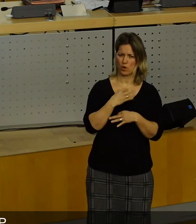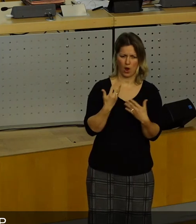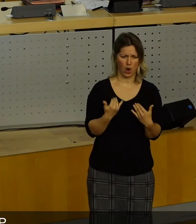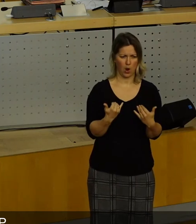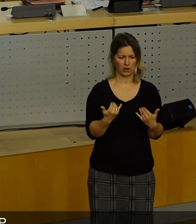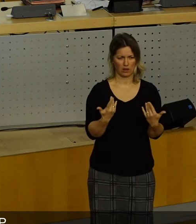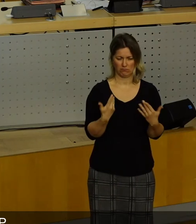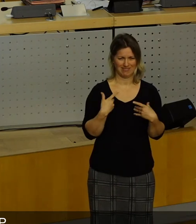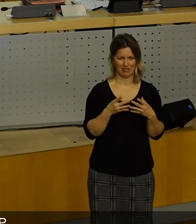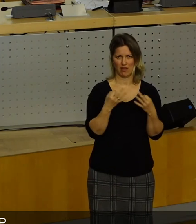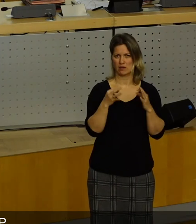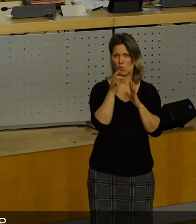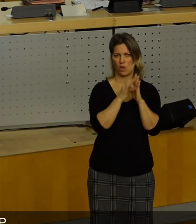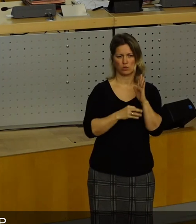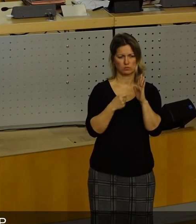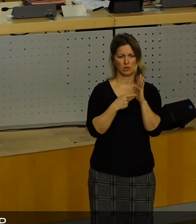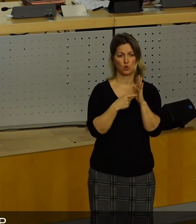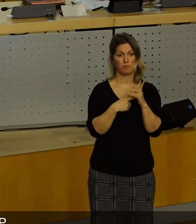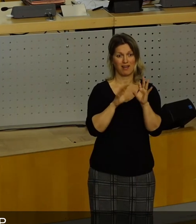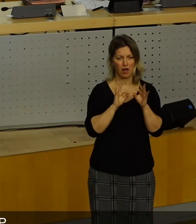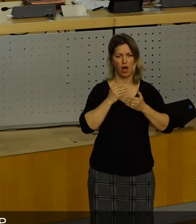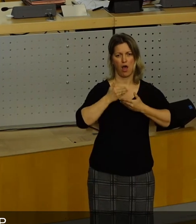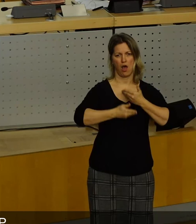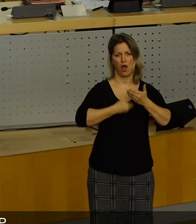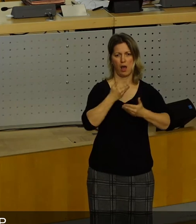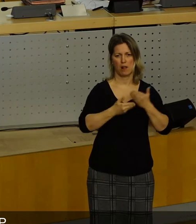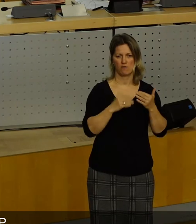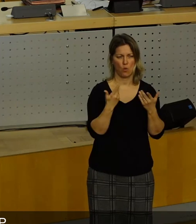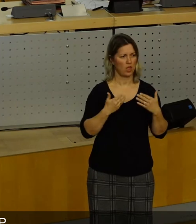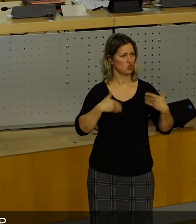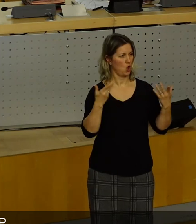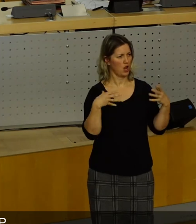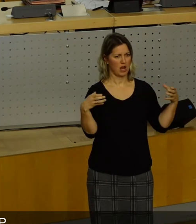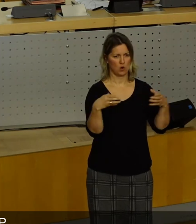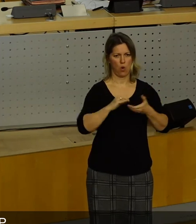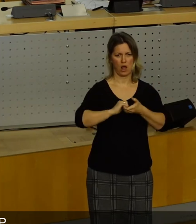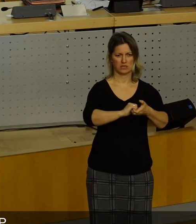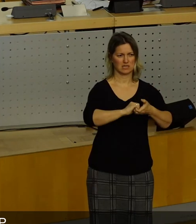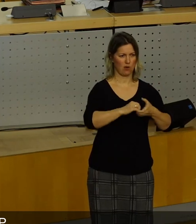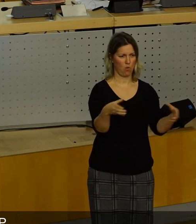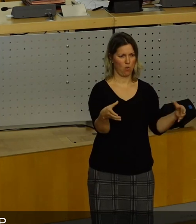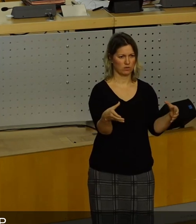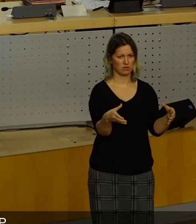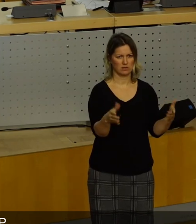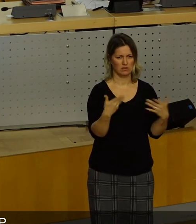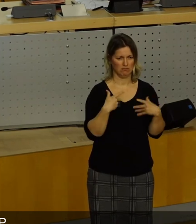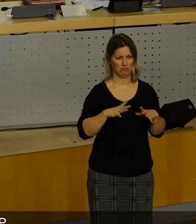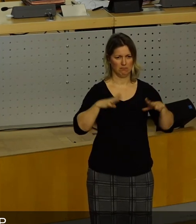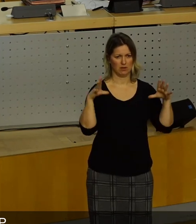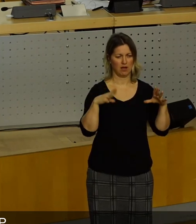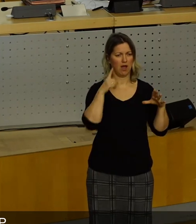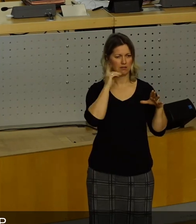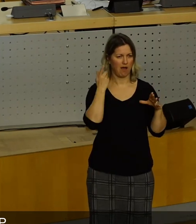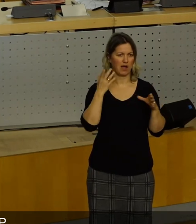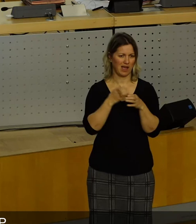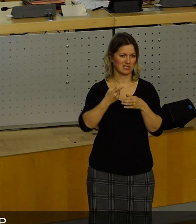bei dem Tagesordnungspunkt ja nie um das Prozedere oder die neue Koalition, die sich hier gebildet hat. Dazu haben sowohl der Kreisvorsitzende Holger